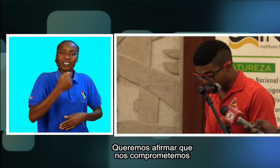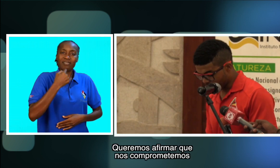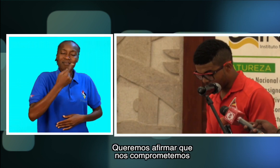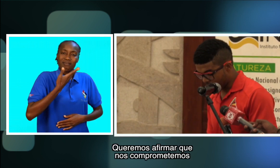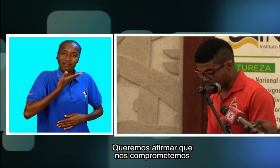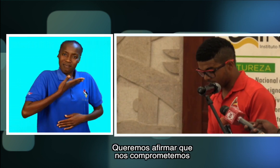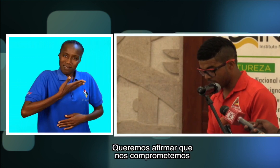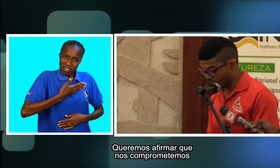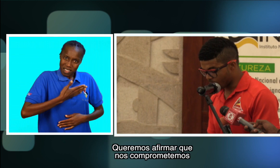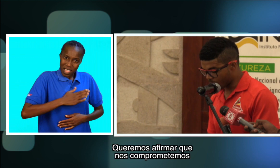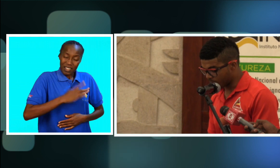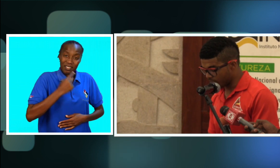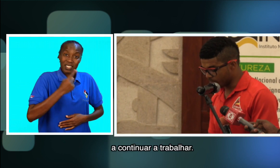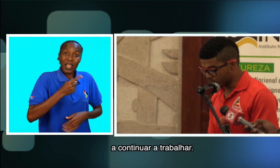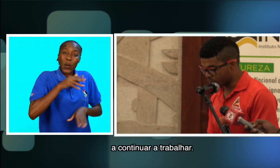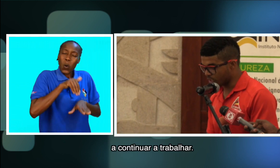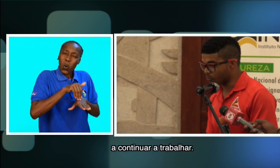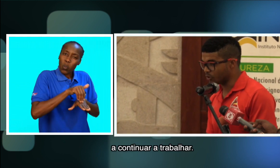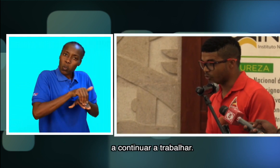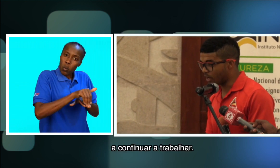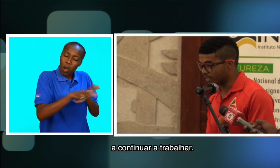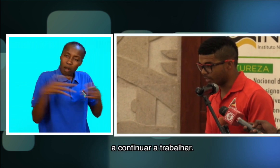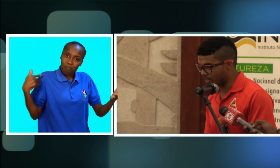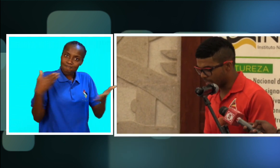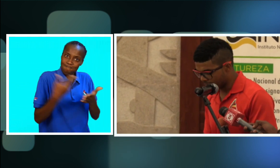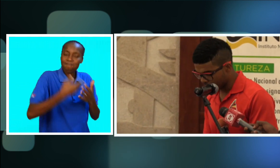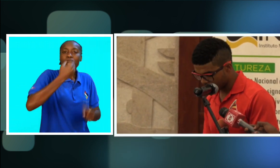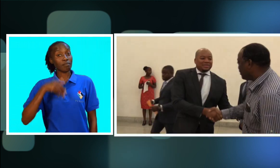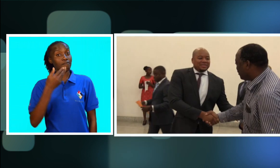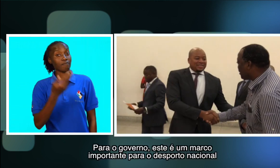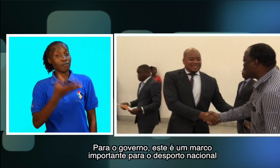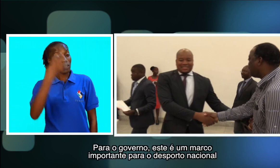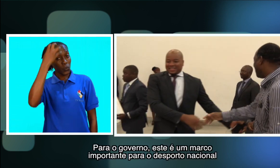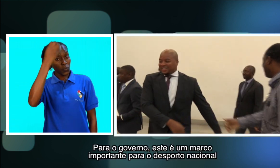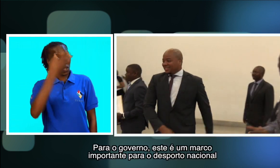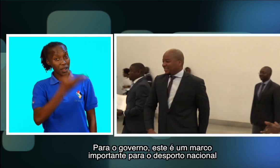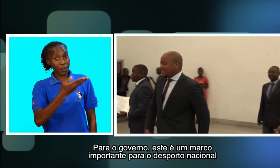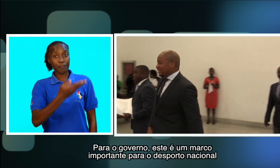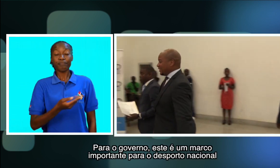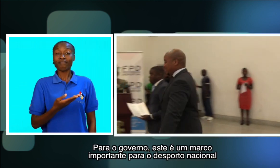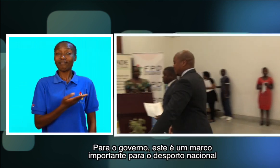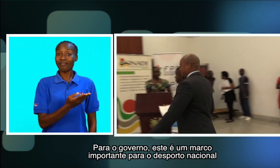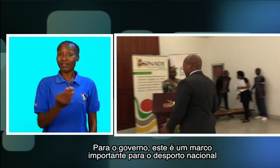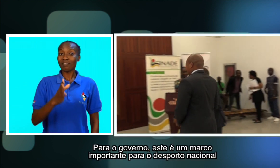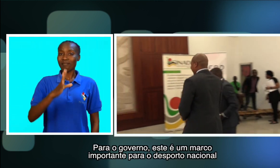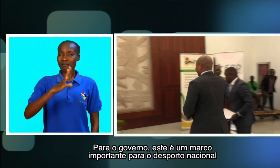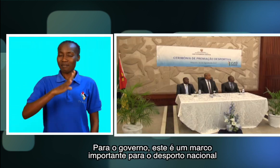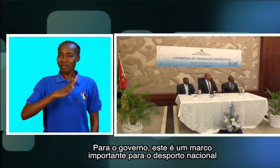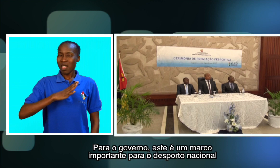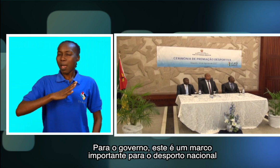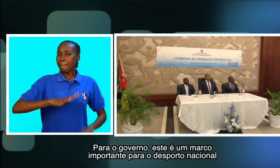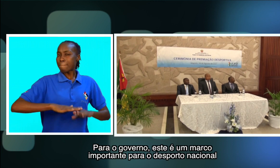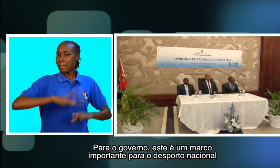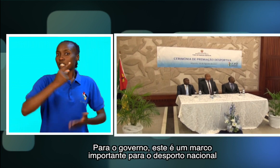afirmar que comprometemos em continuar a trabalhar. Para o governo, este é um marco